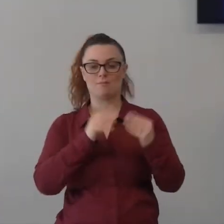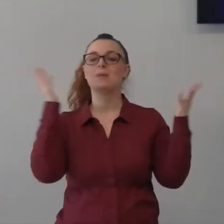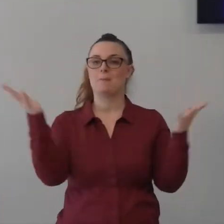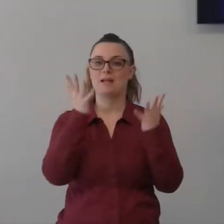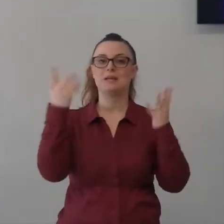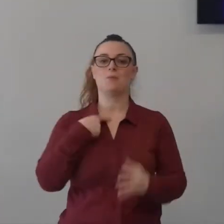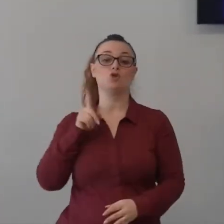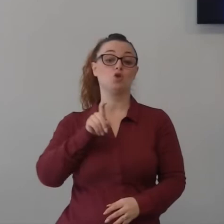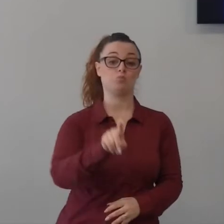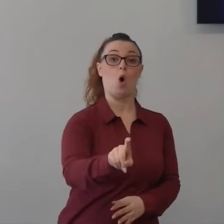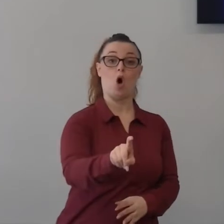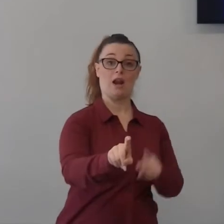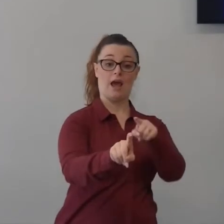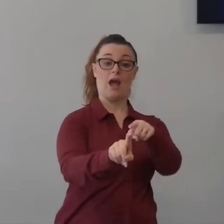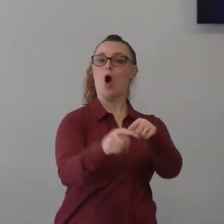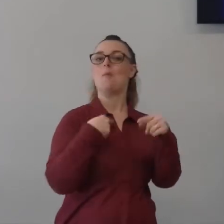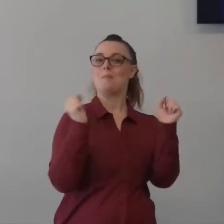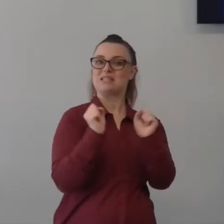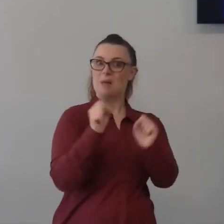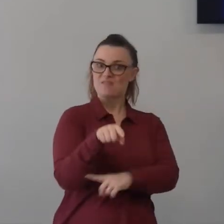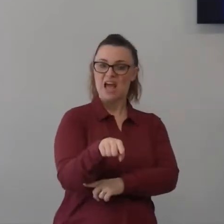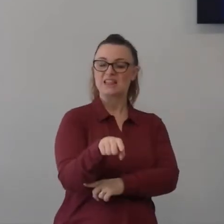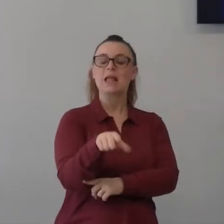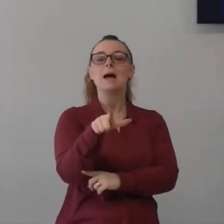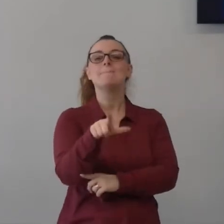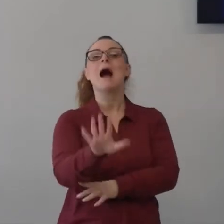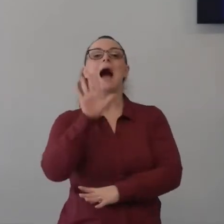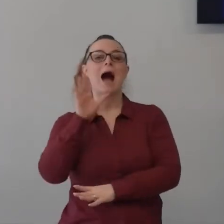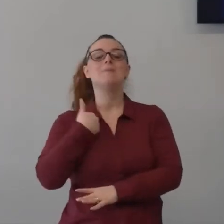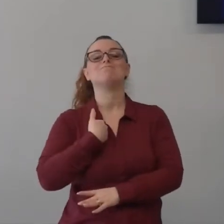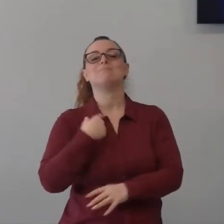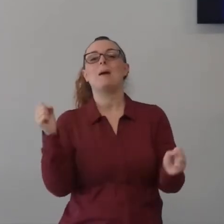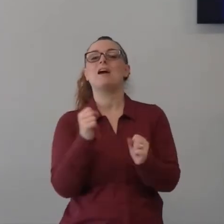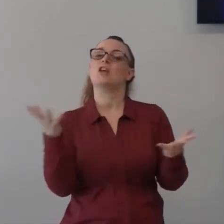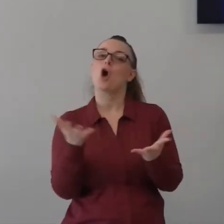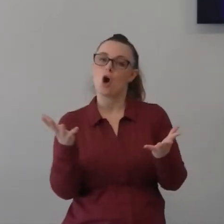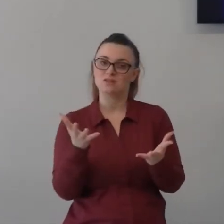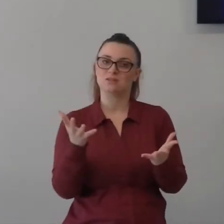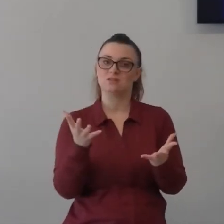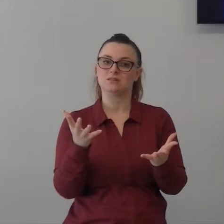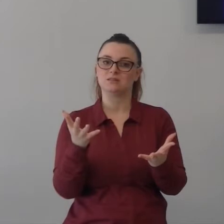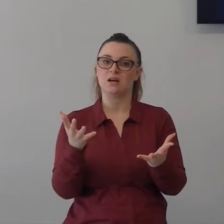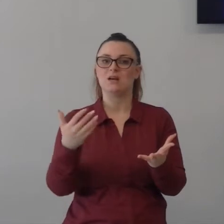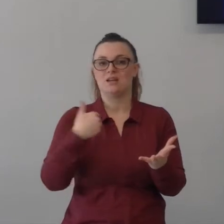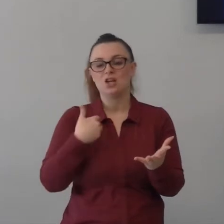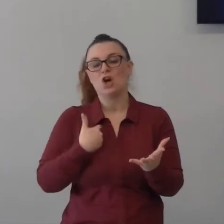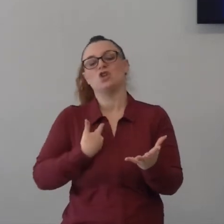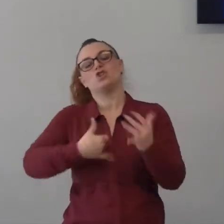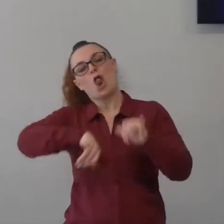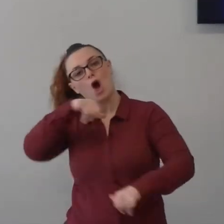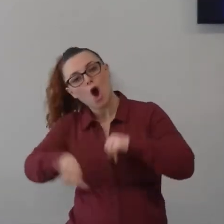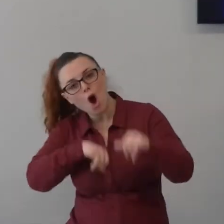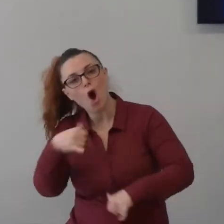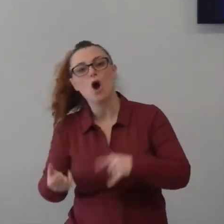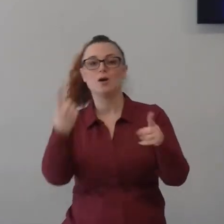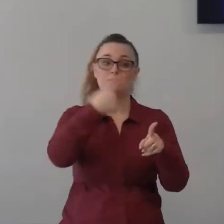ma mi spaventa l'effetto che ha il tumore sulla mia vita il male per me e il dolore